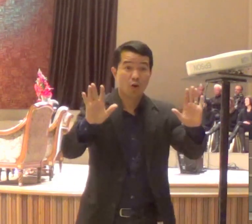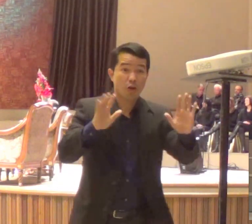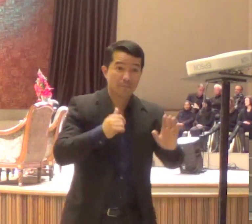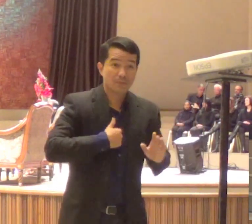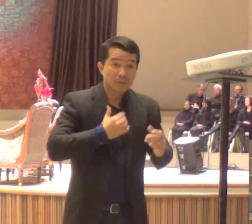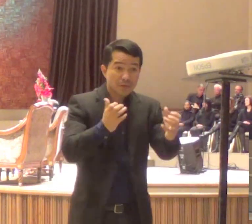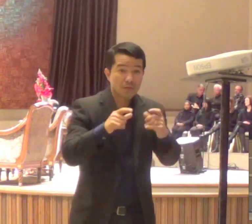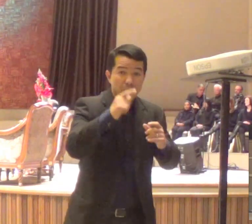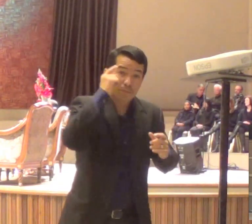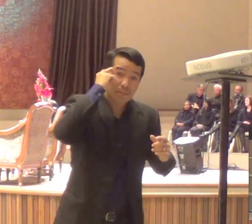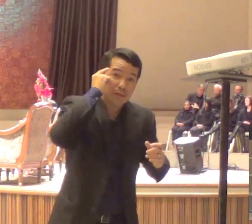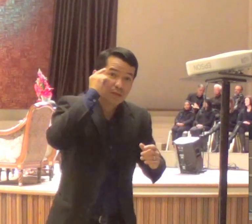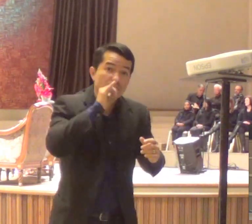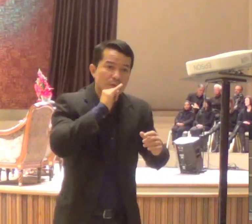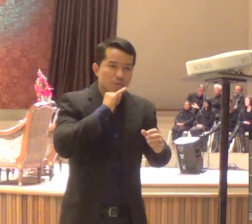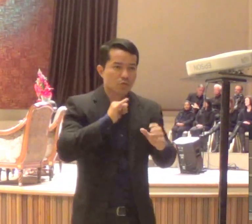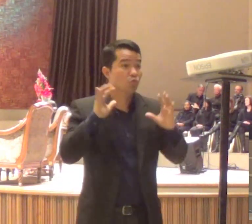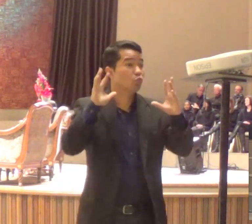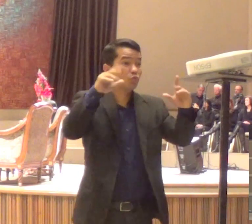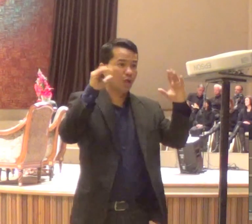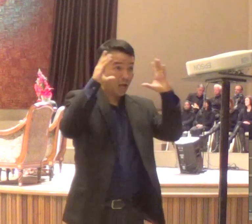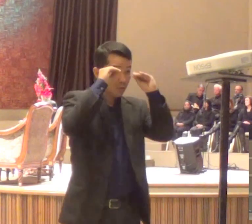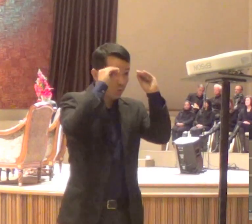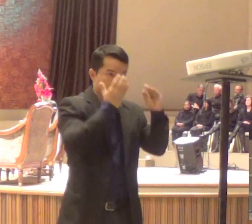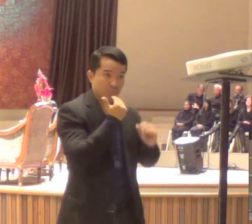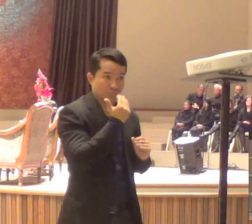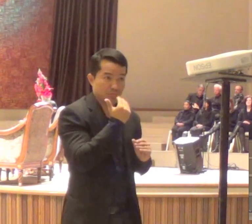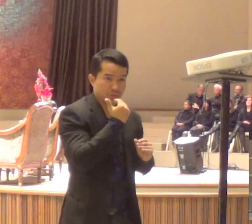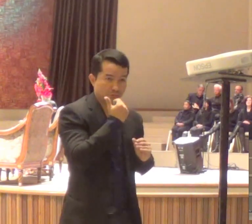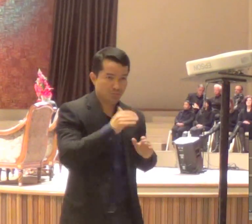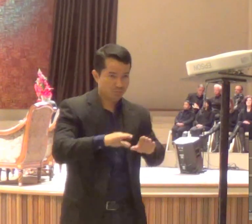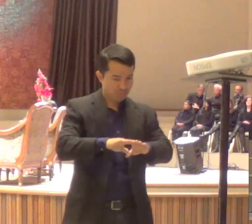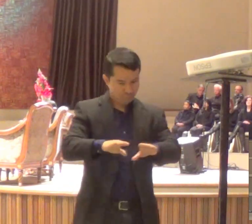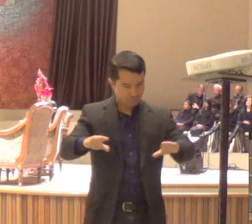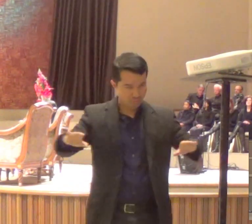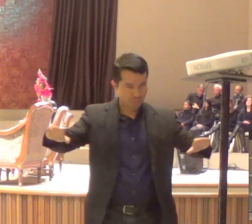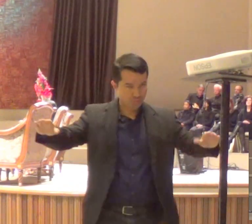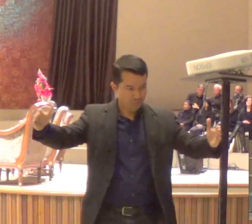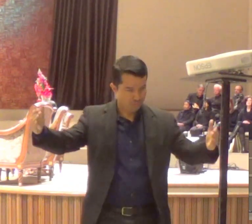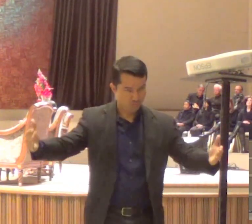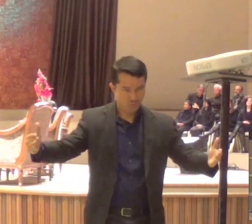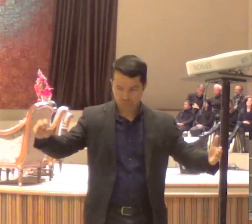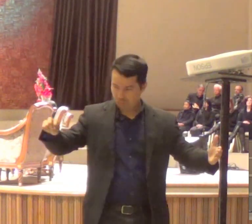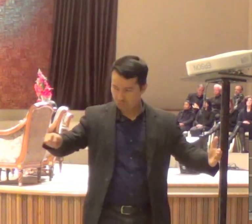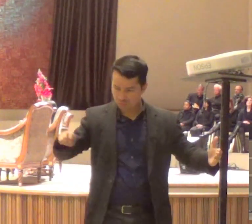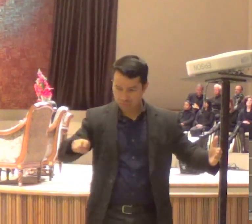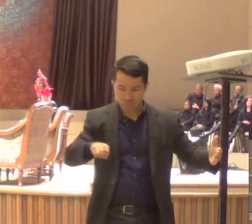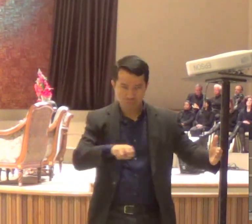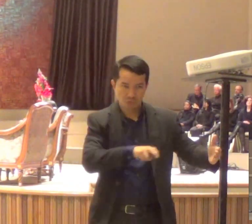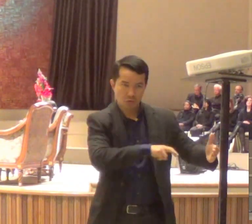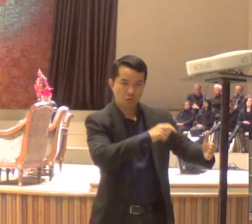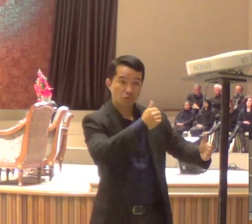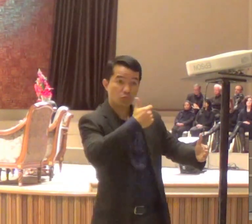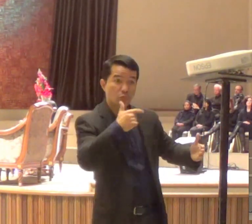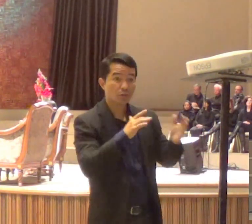Eles estão num jantar, celebração da Páscoa. Jesus está explicando para os seus